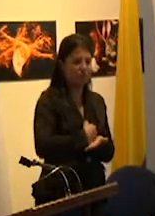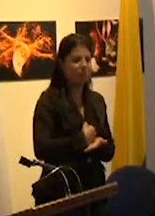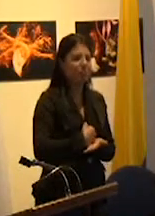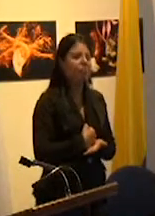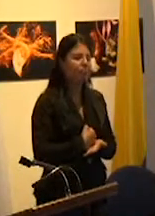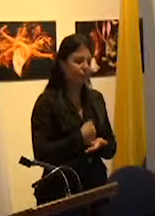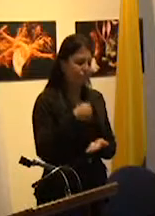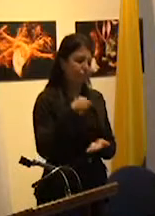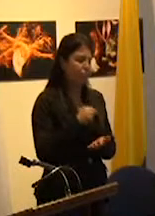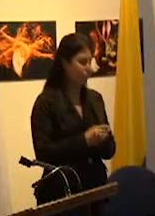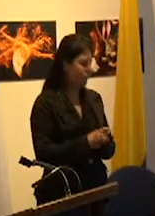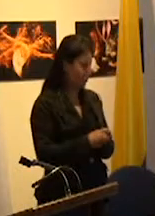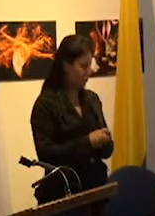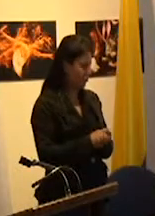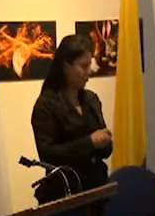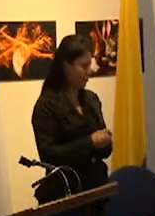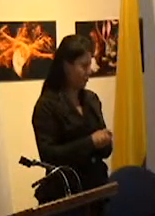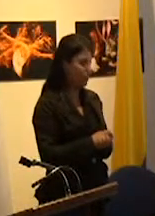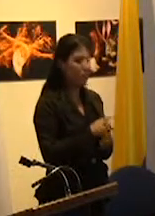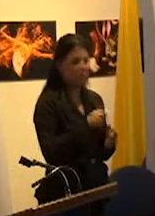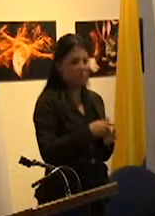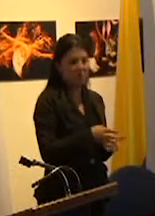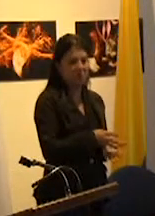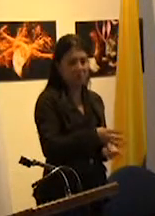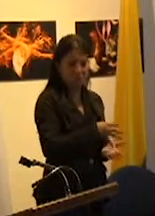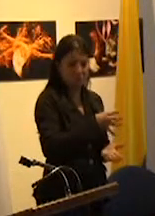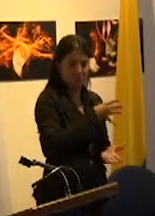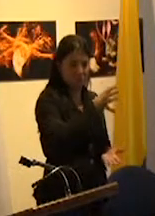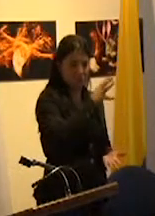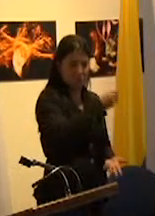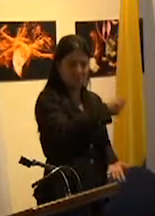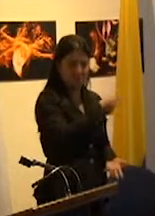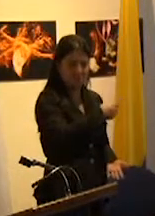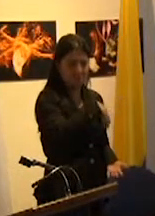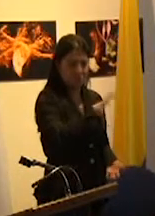propiciando su escisión creciente del todo